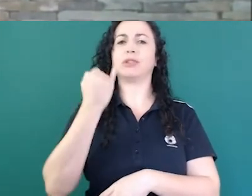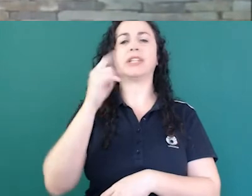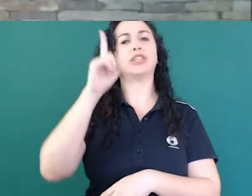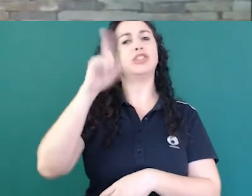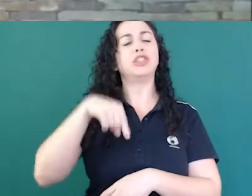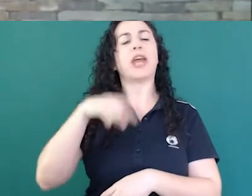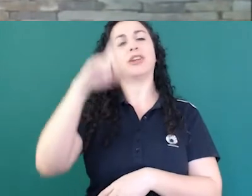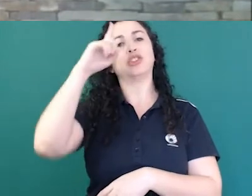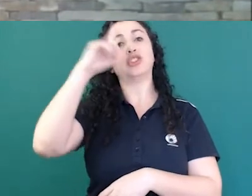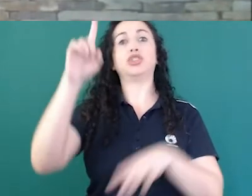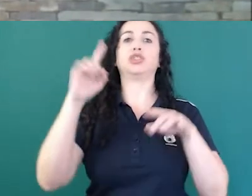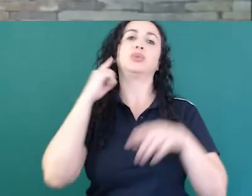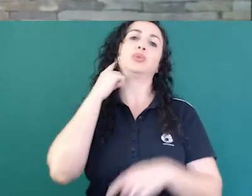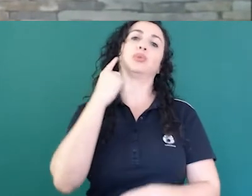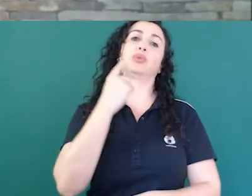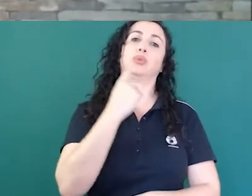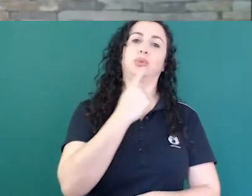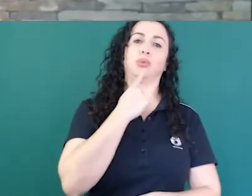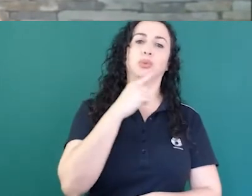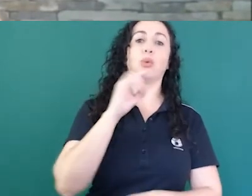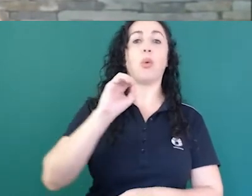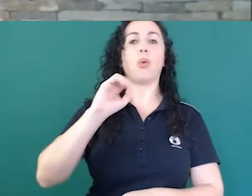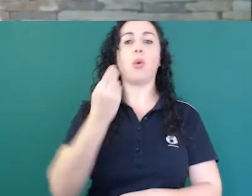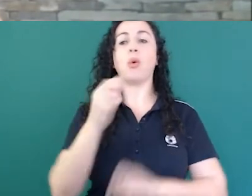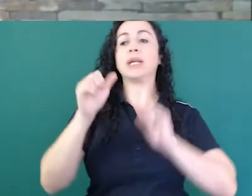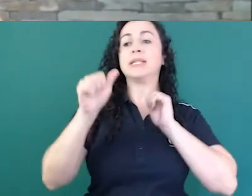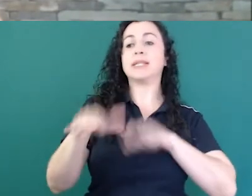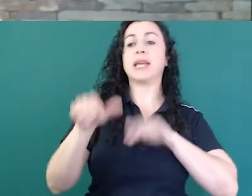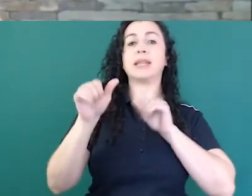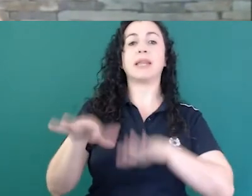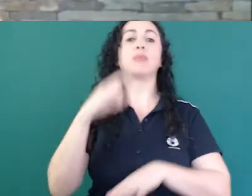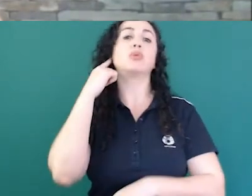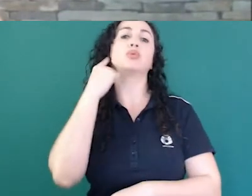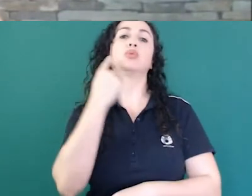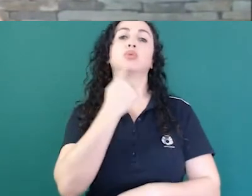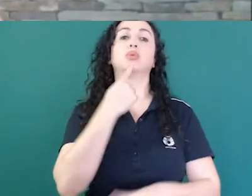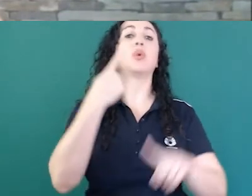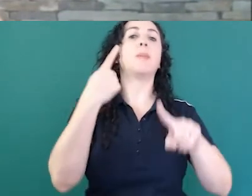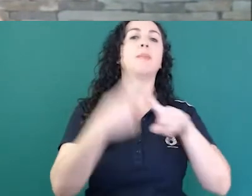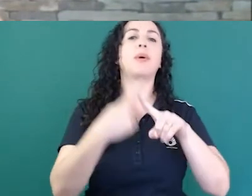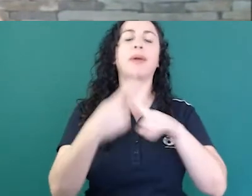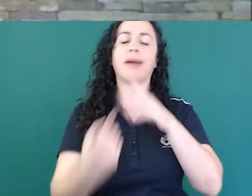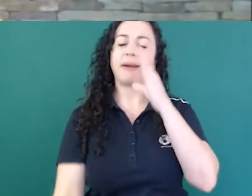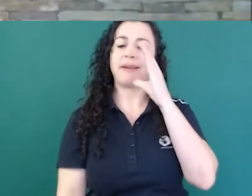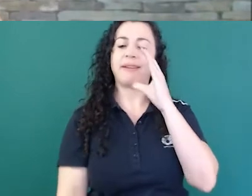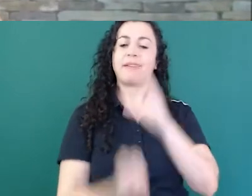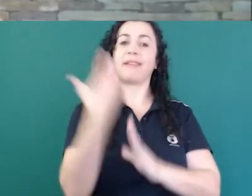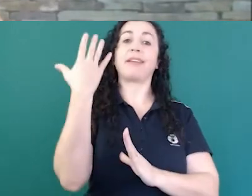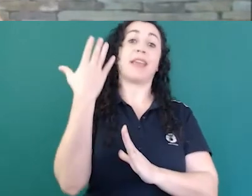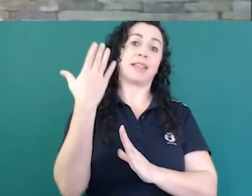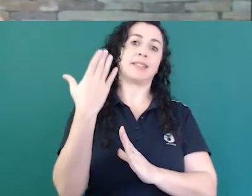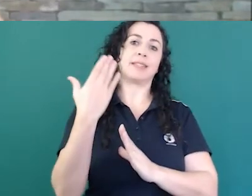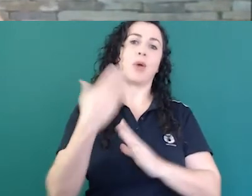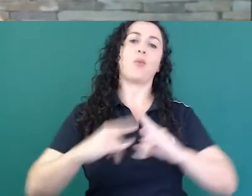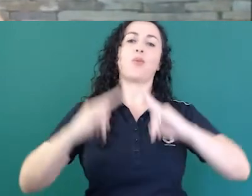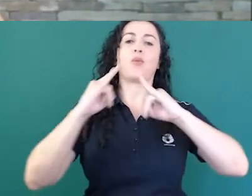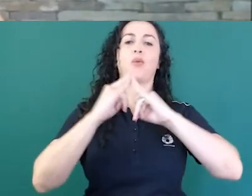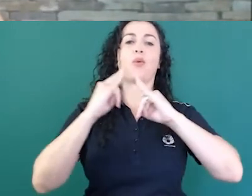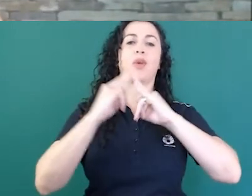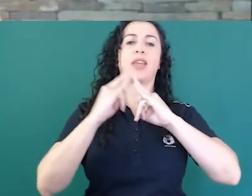setembro surdo, porque ele simboliza a criação do Instituto Nacional de Surdos no Rio de